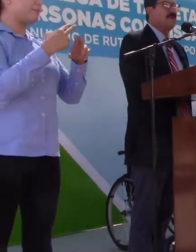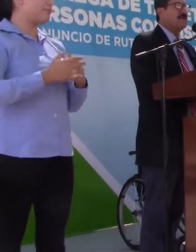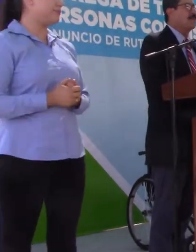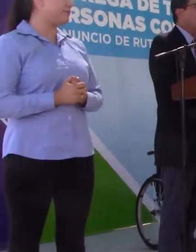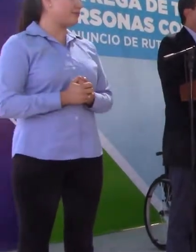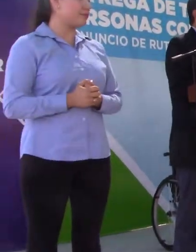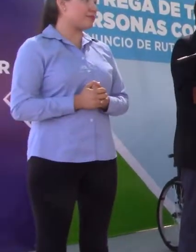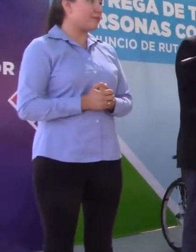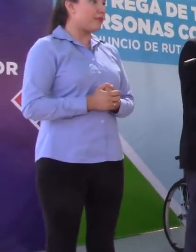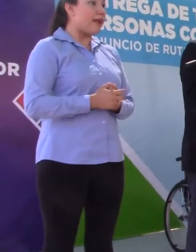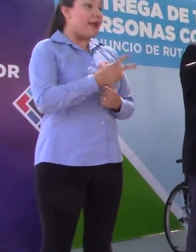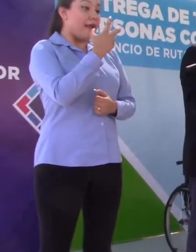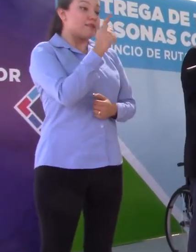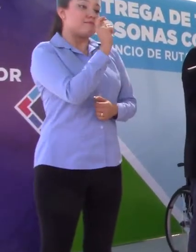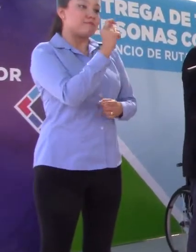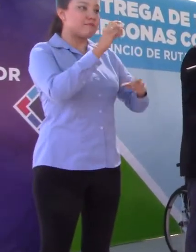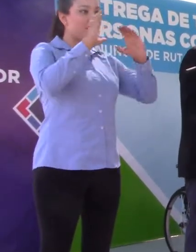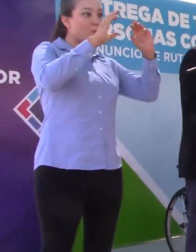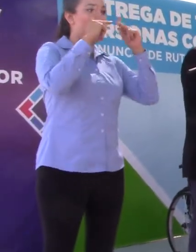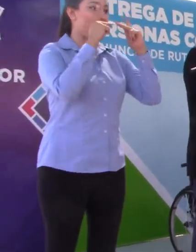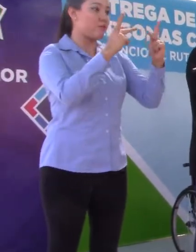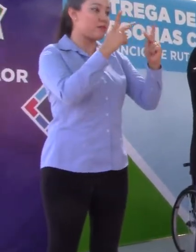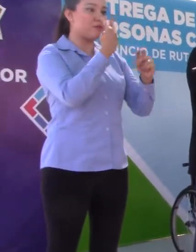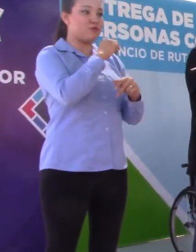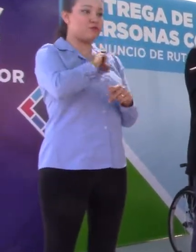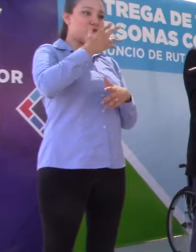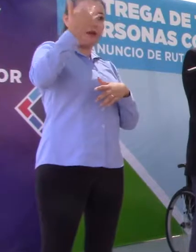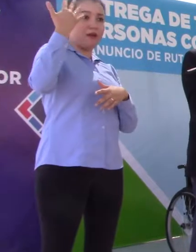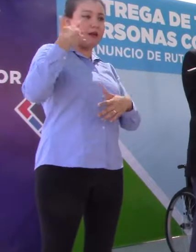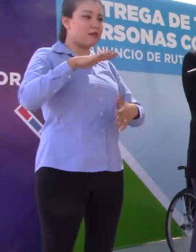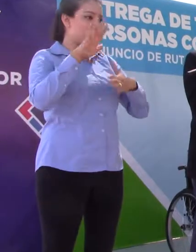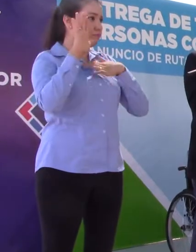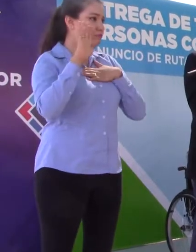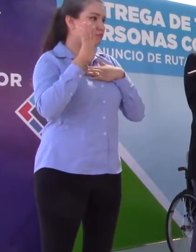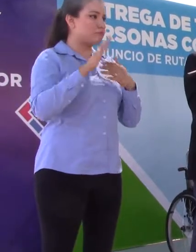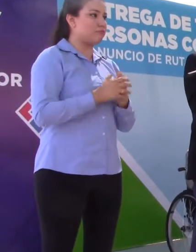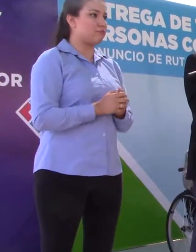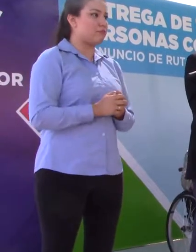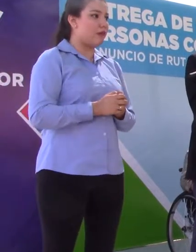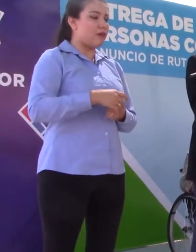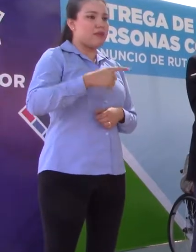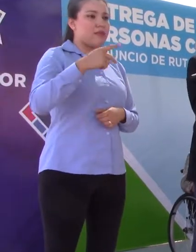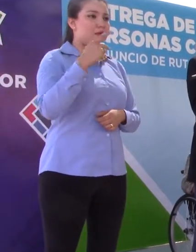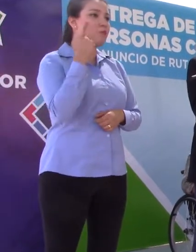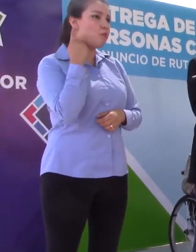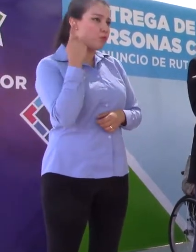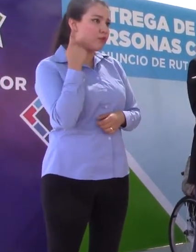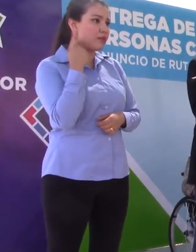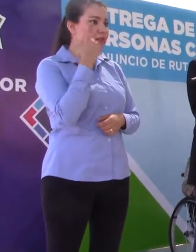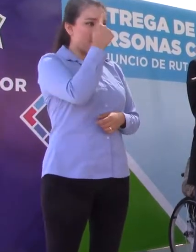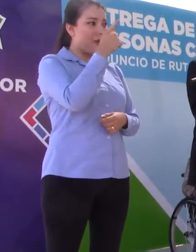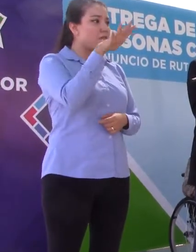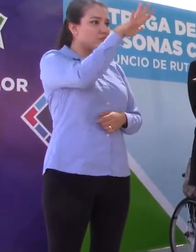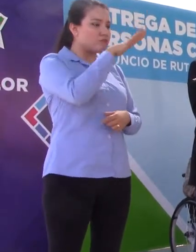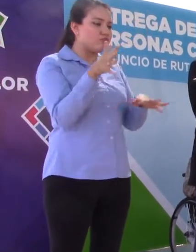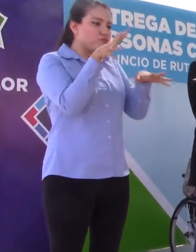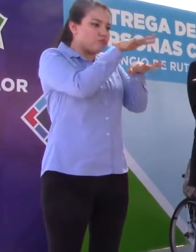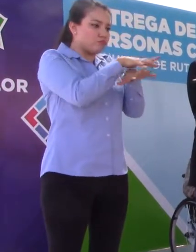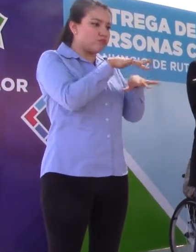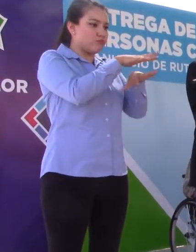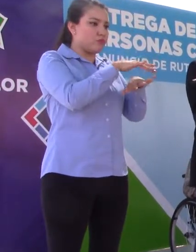un compromiso que hemos hecho como política de inclusión, de